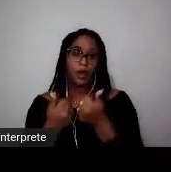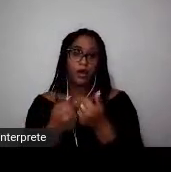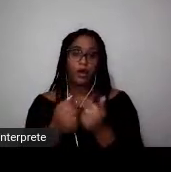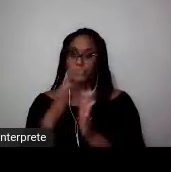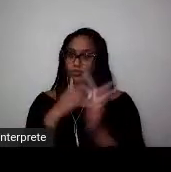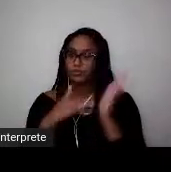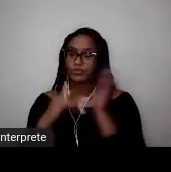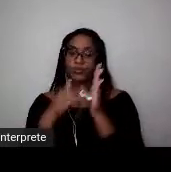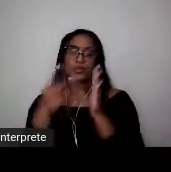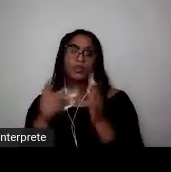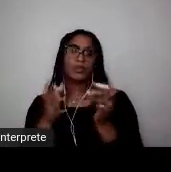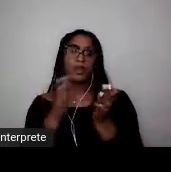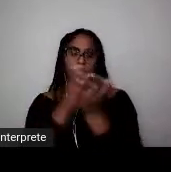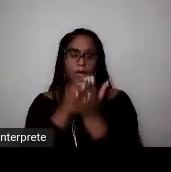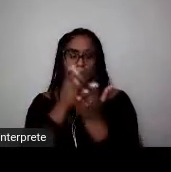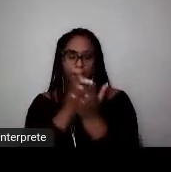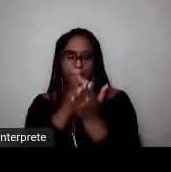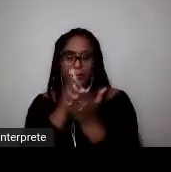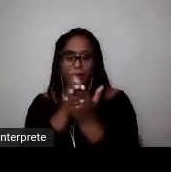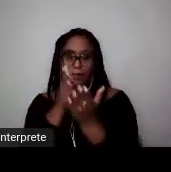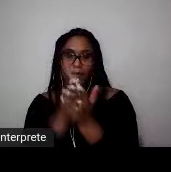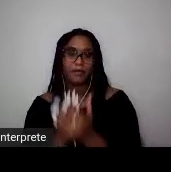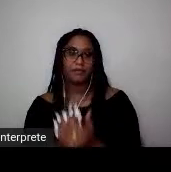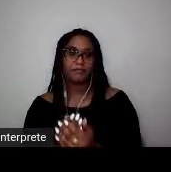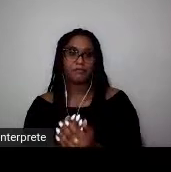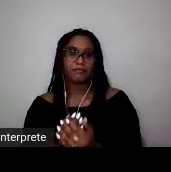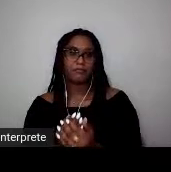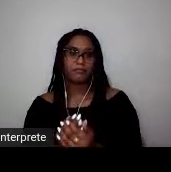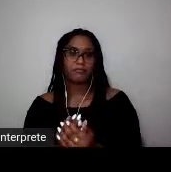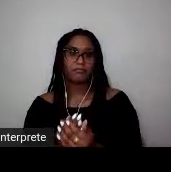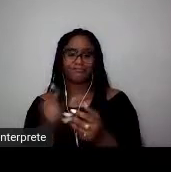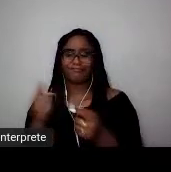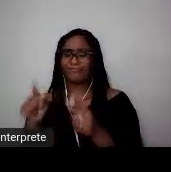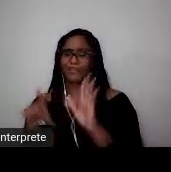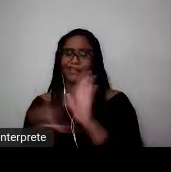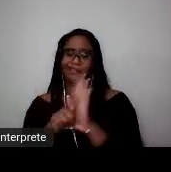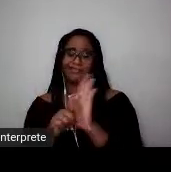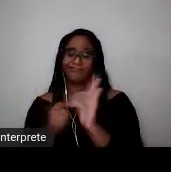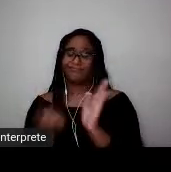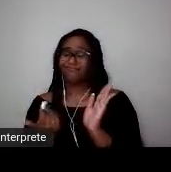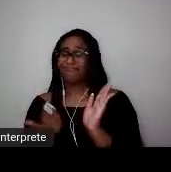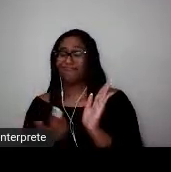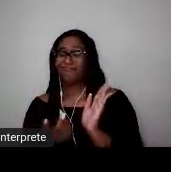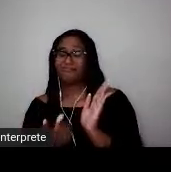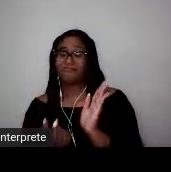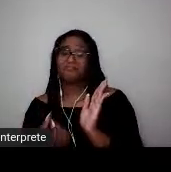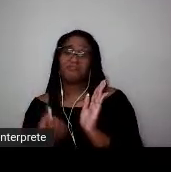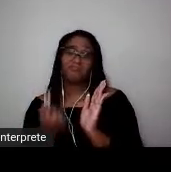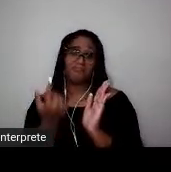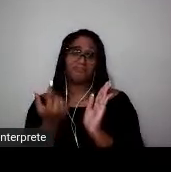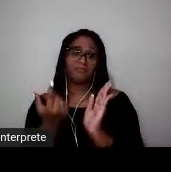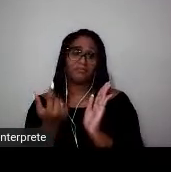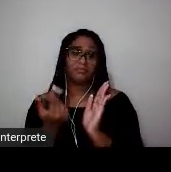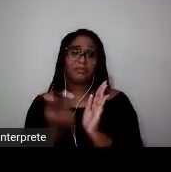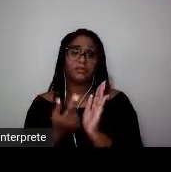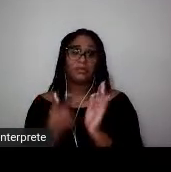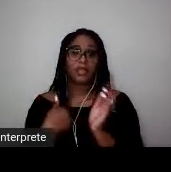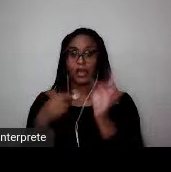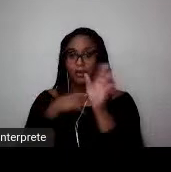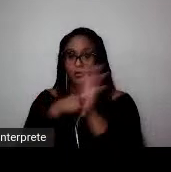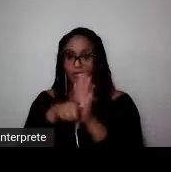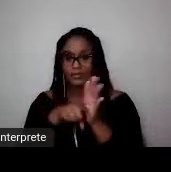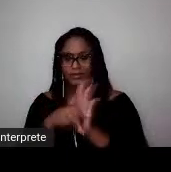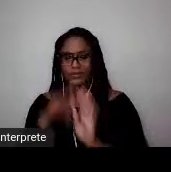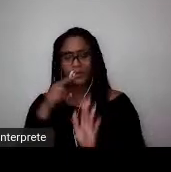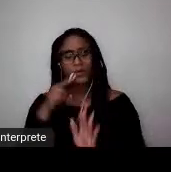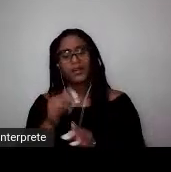tão descoibida e, por que não dizer, esdrúxula. Da minha perspectiva, portanto, penso que existem alguns lapsos e alguns espaços